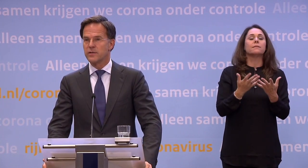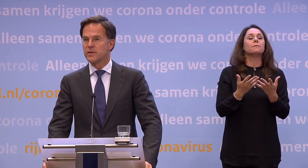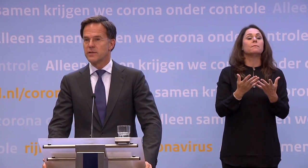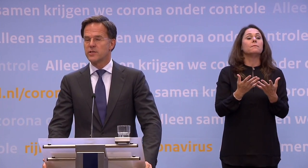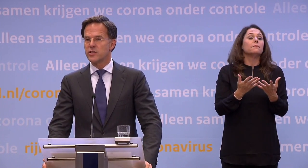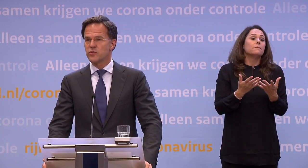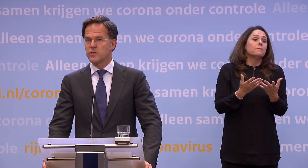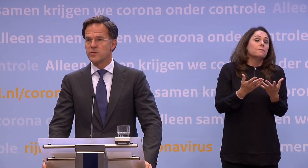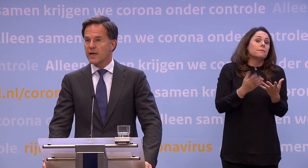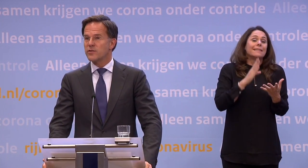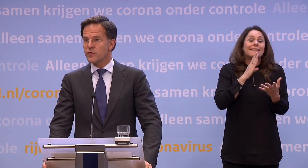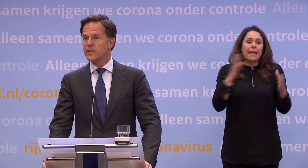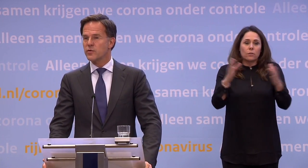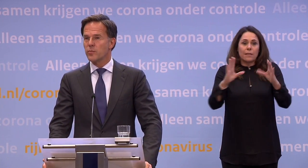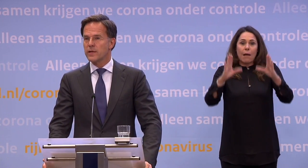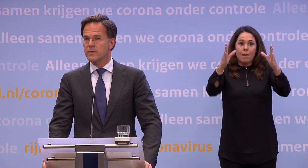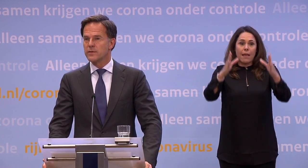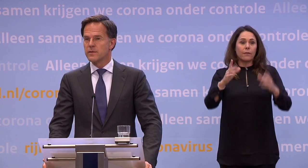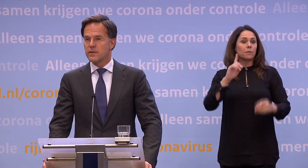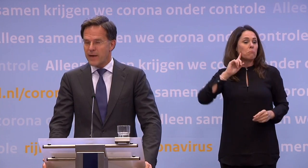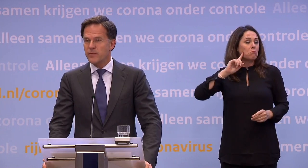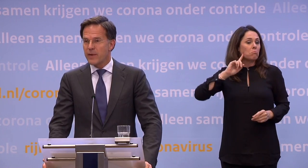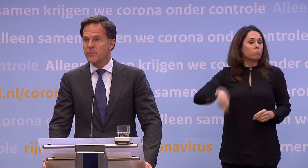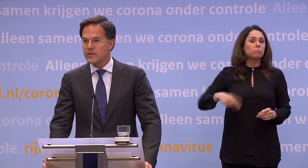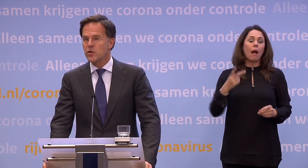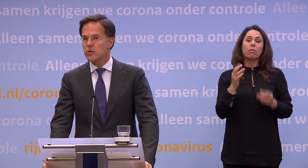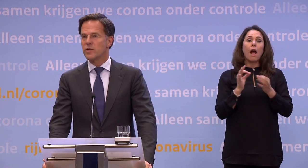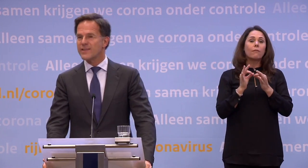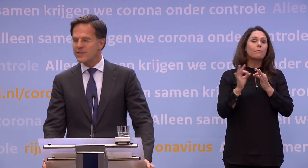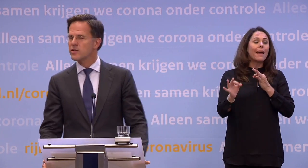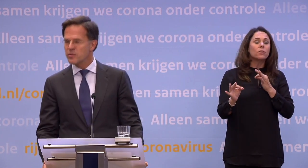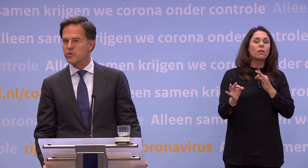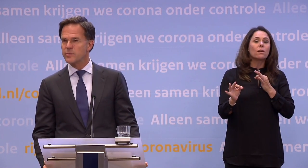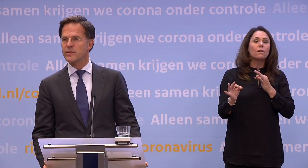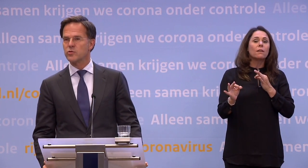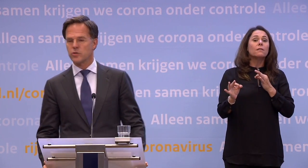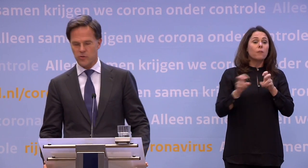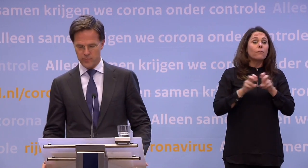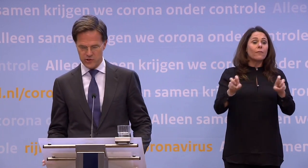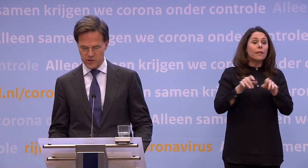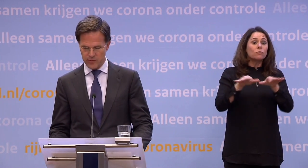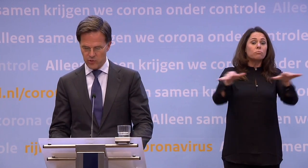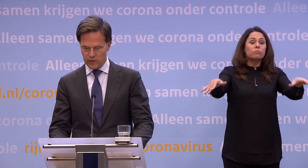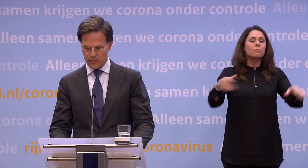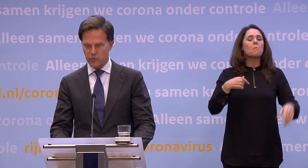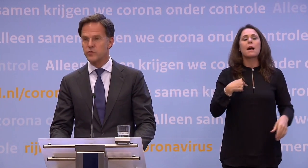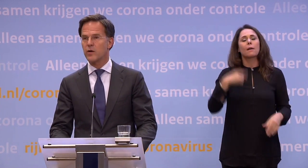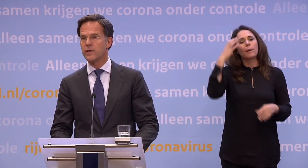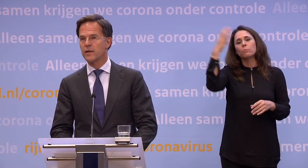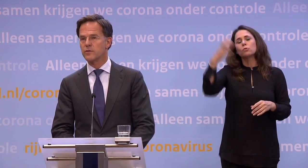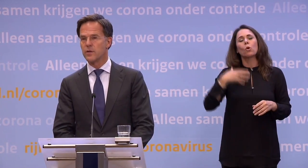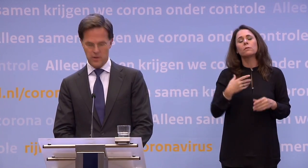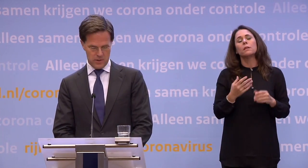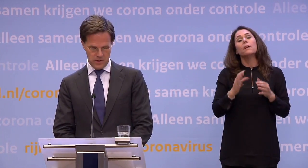meerderheid, dit interesseren ons niet. Dan gaat dat virus weer oplieren. Dan maken we blijkbaar die keuze. Ik denk niet dat het gebeurt. Ik ben daar niet bezorgd over. Mensen zijn slim genoeg, ik heb groot